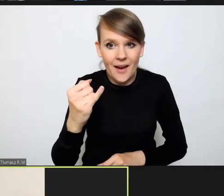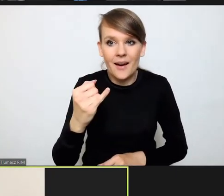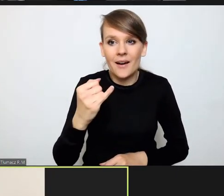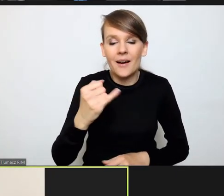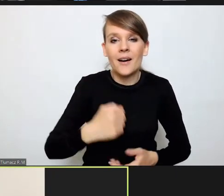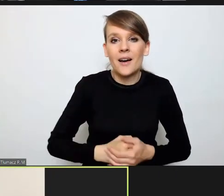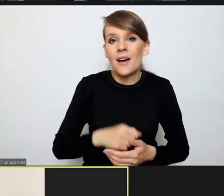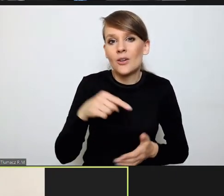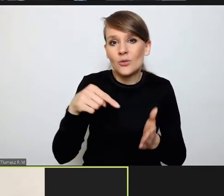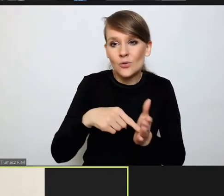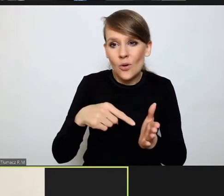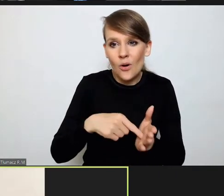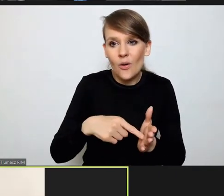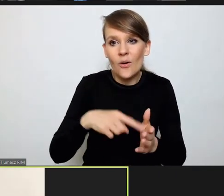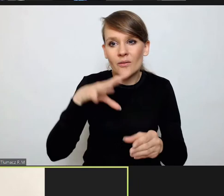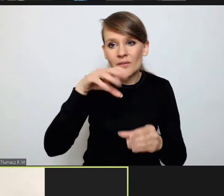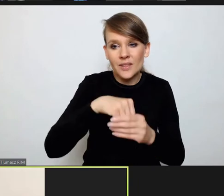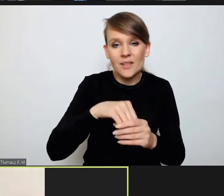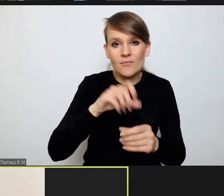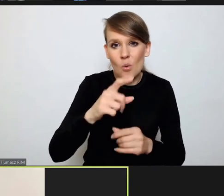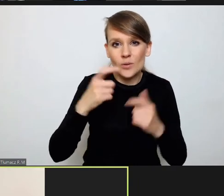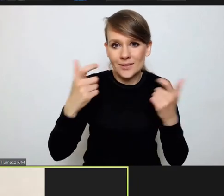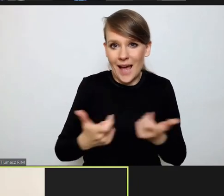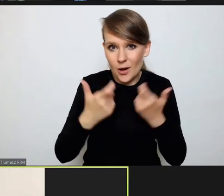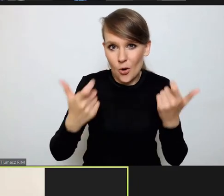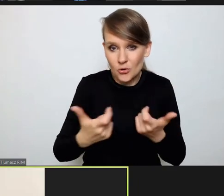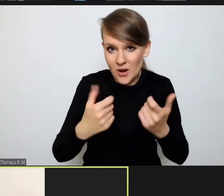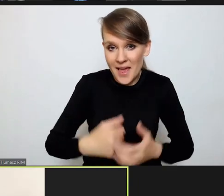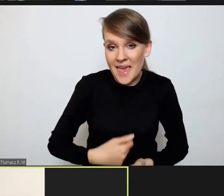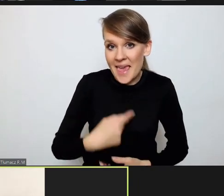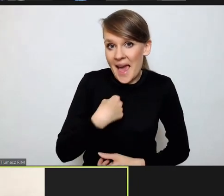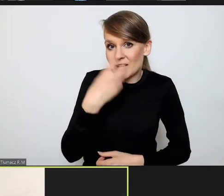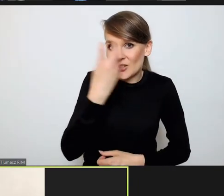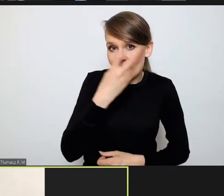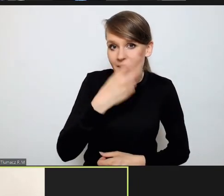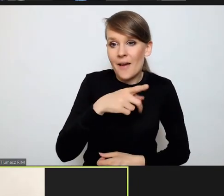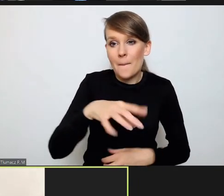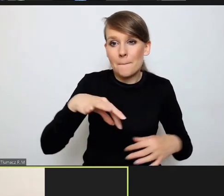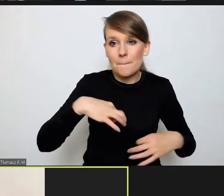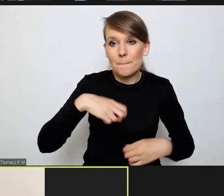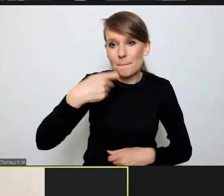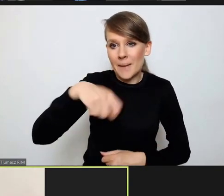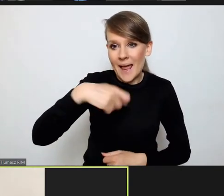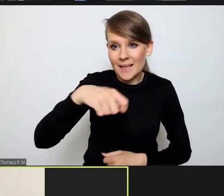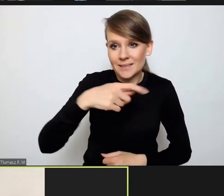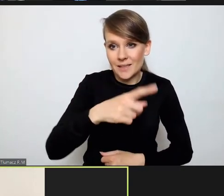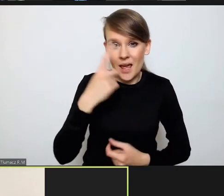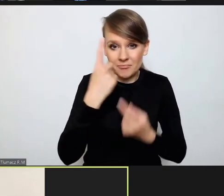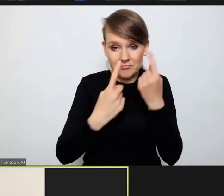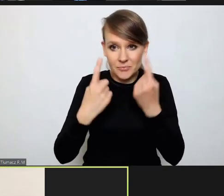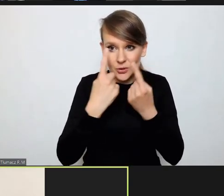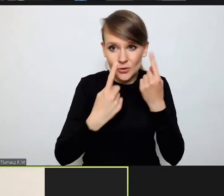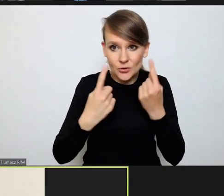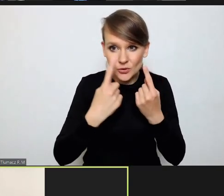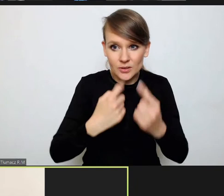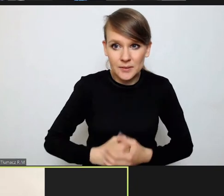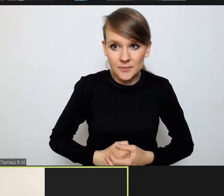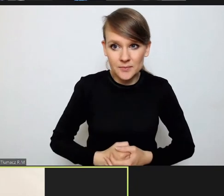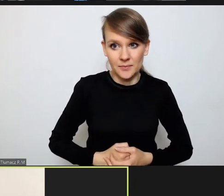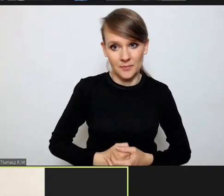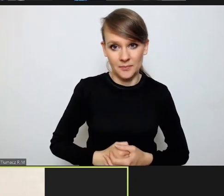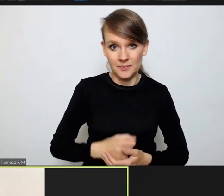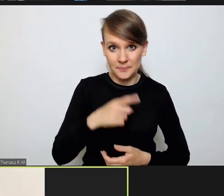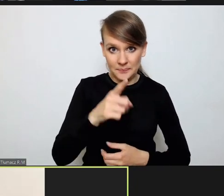niesie w sobie pewne zagrożenie. Jestem ciekaw zdania pana prezydenta. W takiej oto kwestii, czy